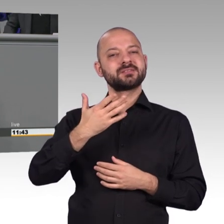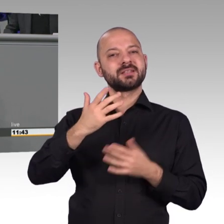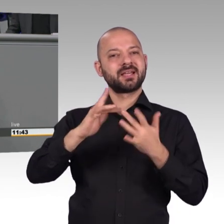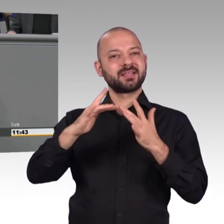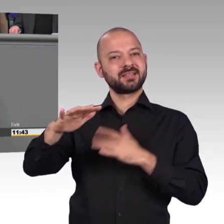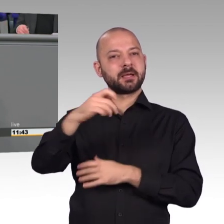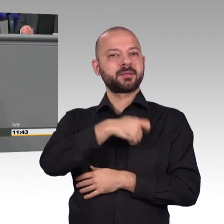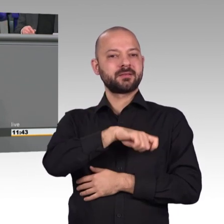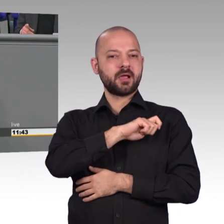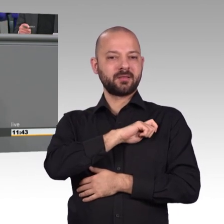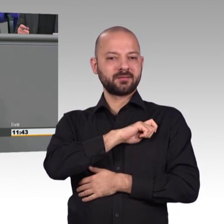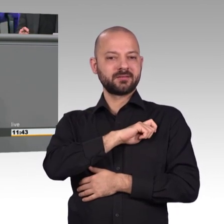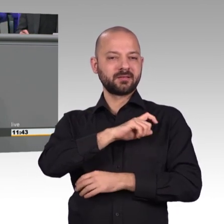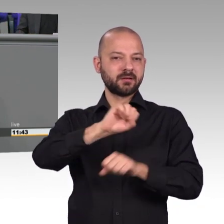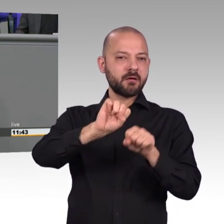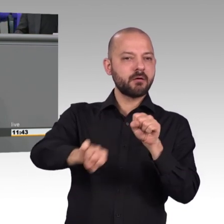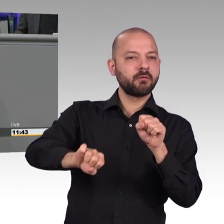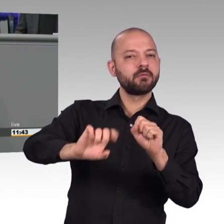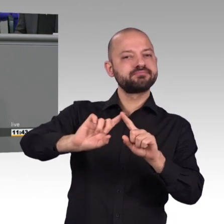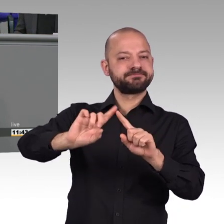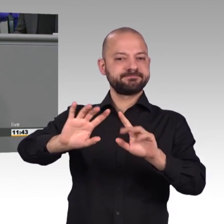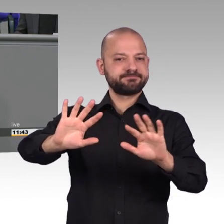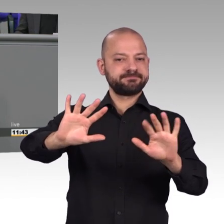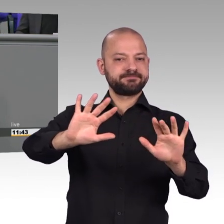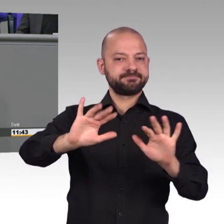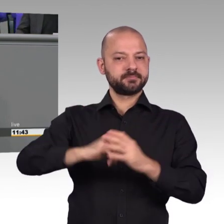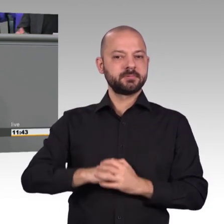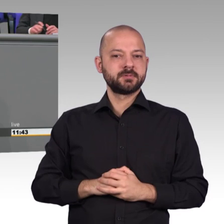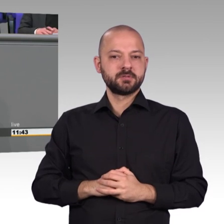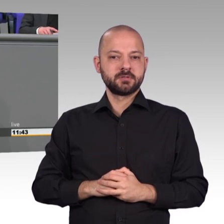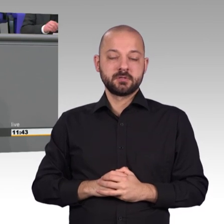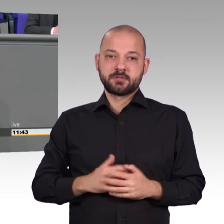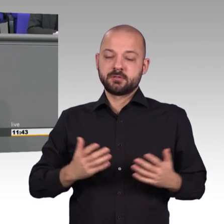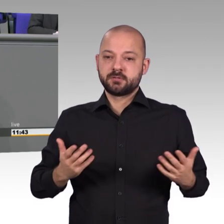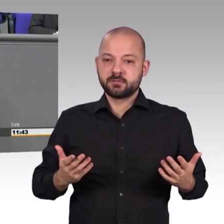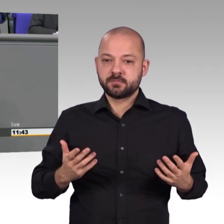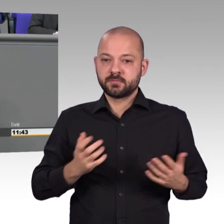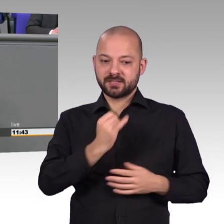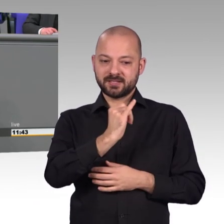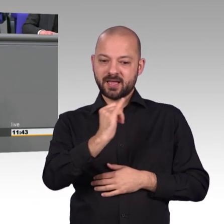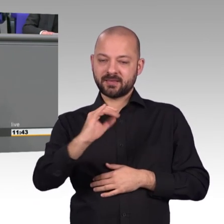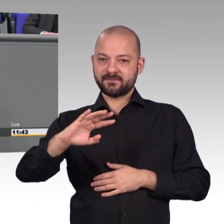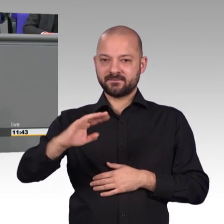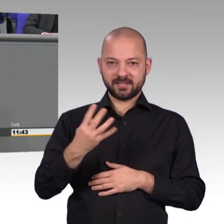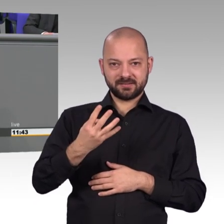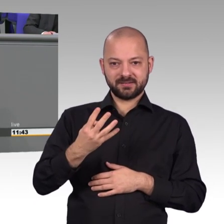spricht von circa 86.000 Fällen von Cyberkriminalität allein im Jahr 2017. Es besteht also unzweifelhaft Handlungsbedarf.